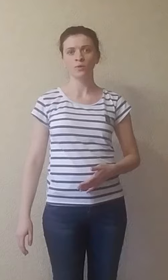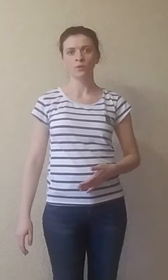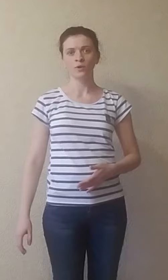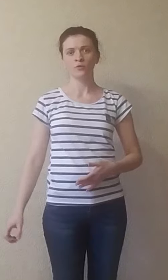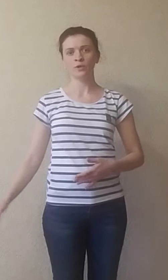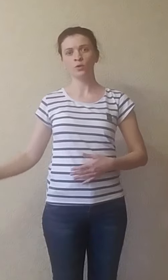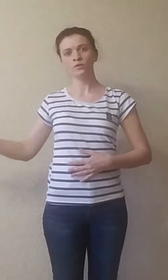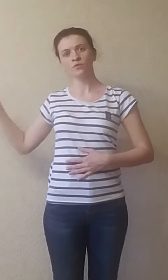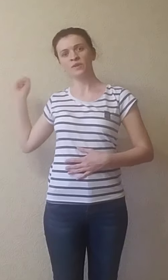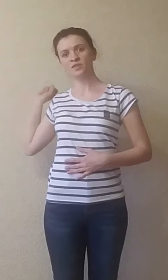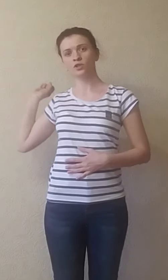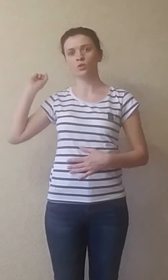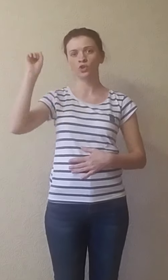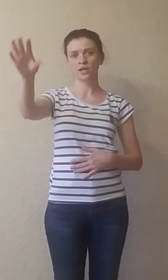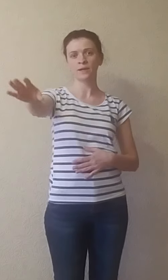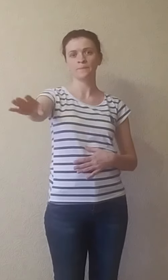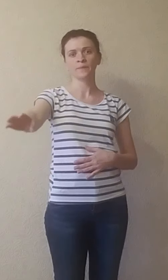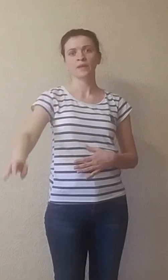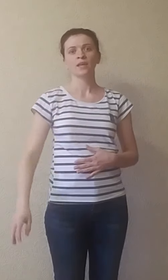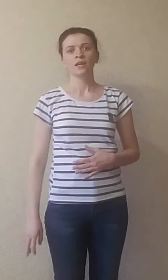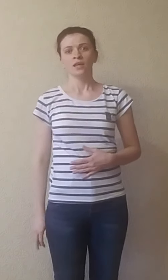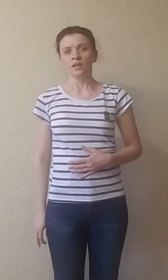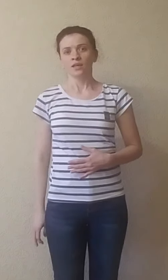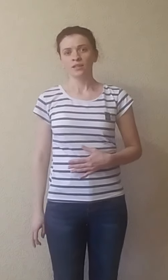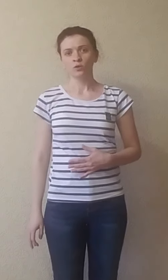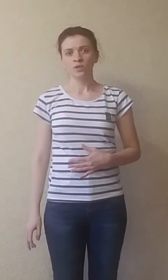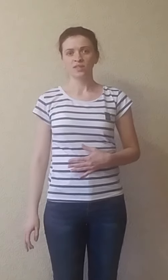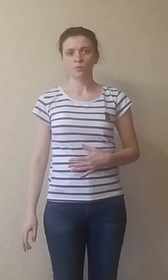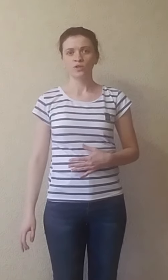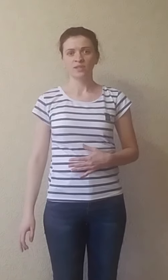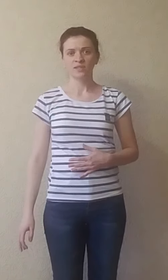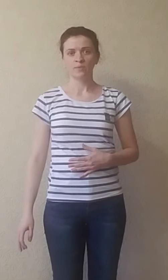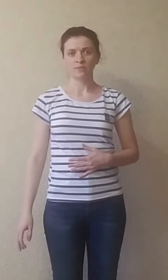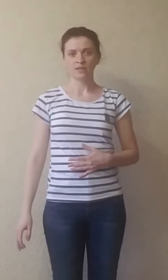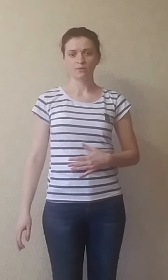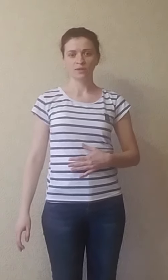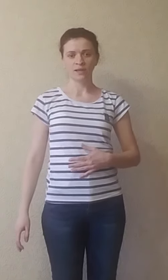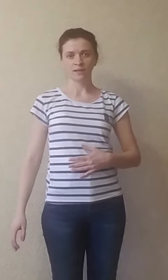вперед вместе с ручкой. Это у нас смотрится примерно вот так.